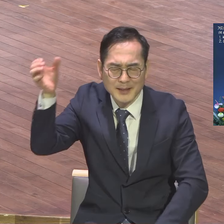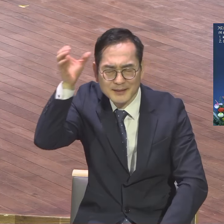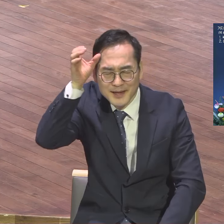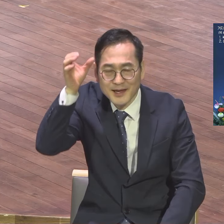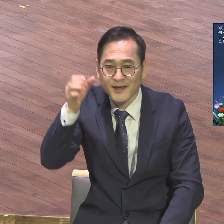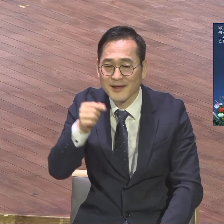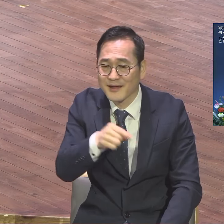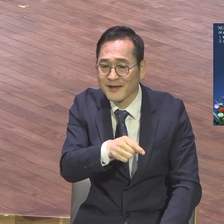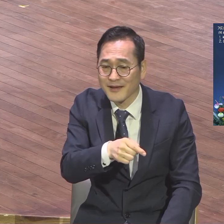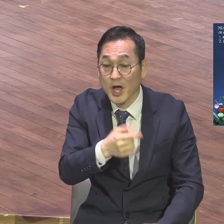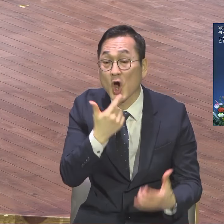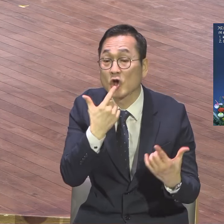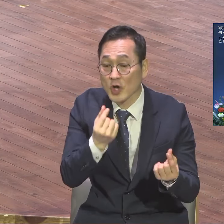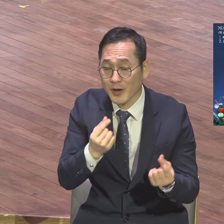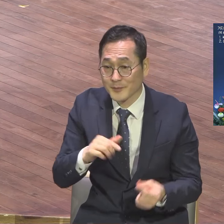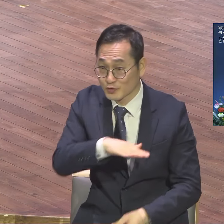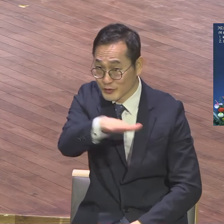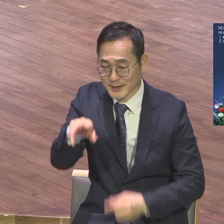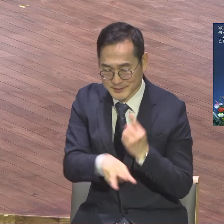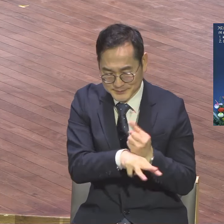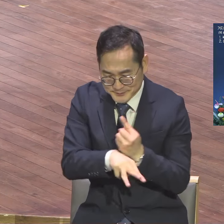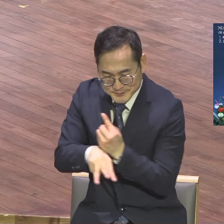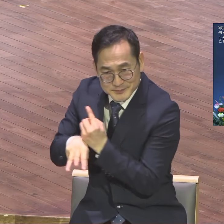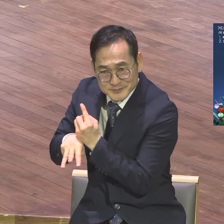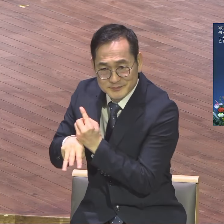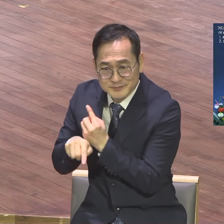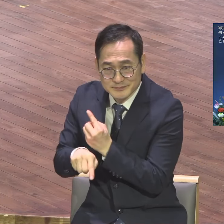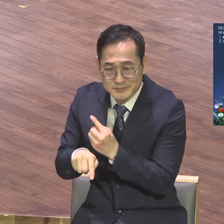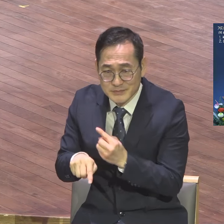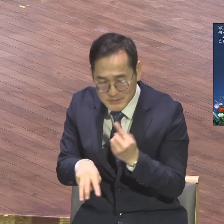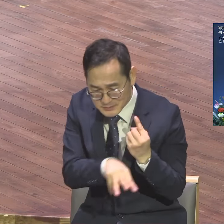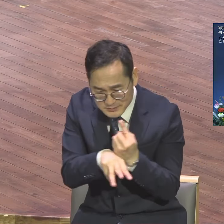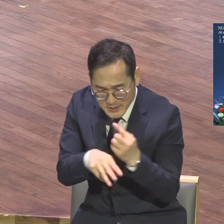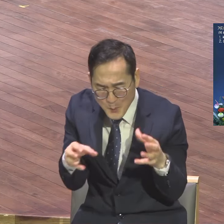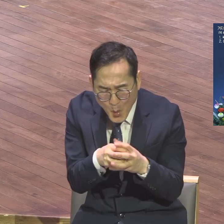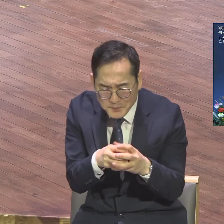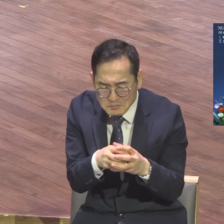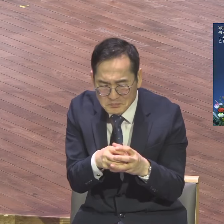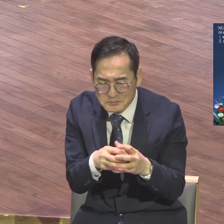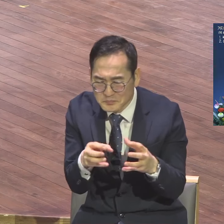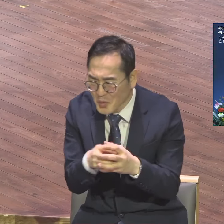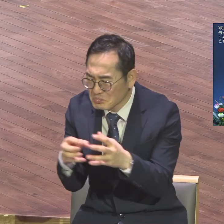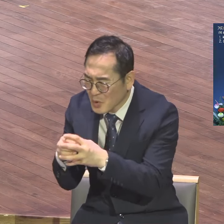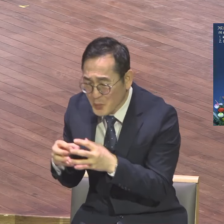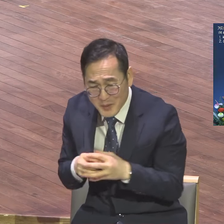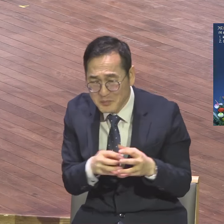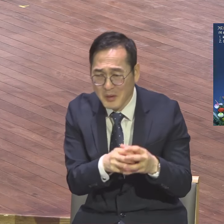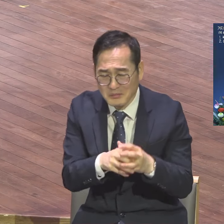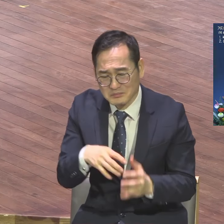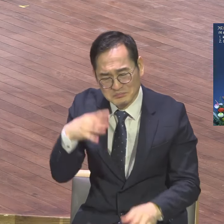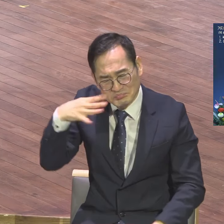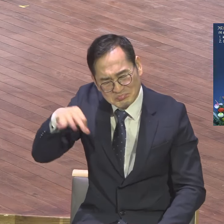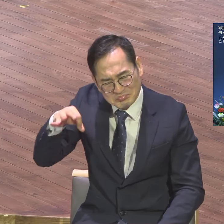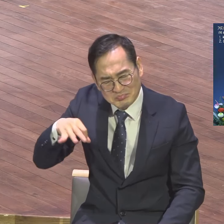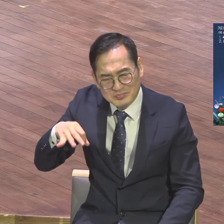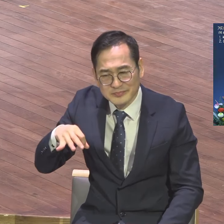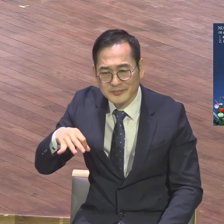삼위일조를 펼쳐나가고 이것이 당장 눈에 보이는 열매가 없다 하더라도 실망하지 마시기 바랍니다